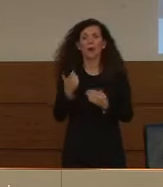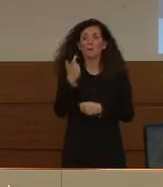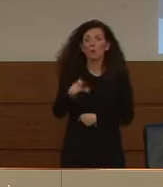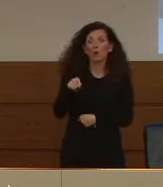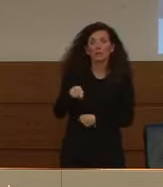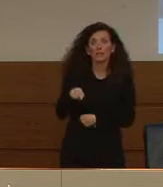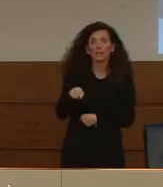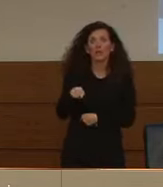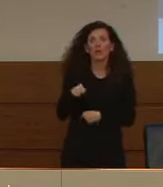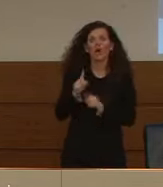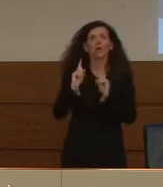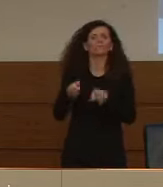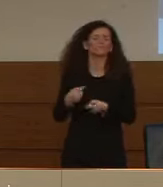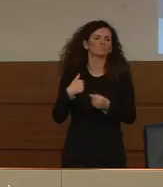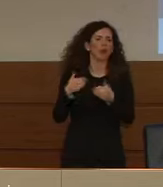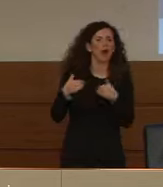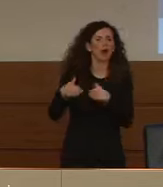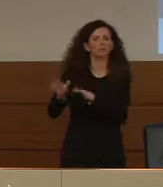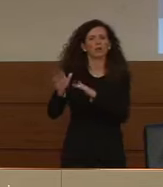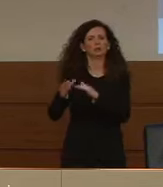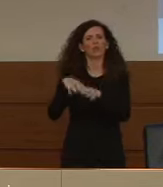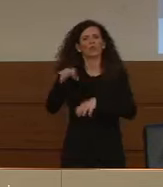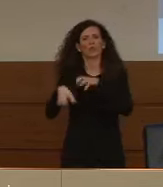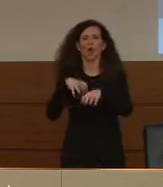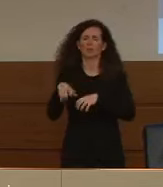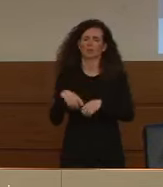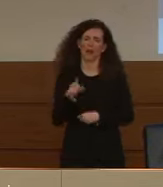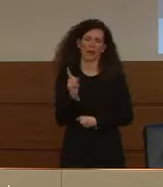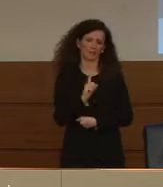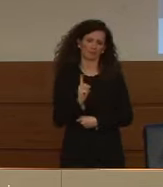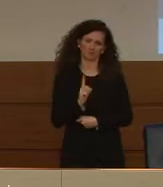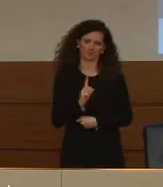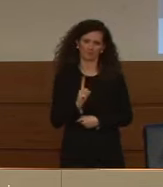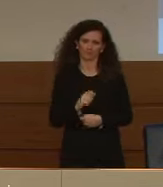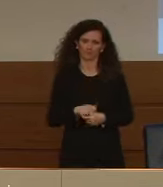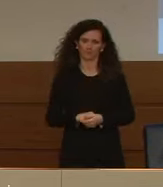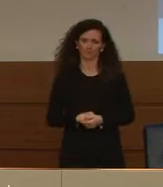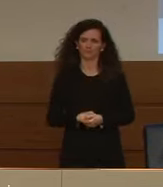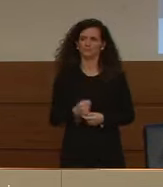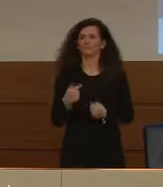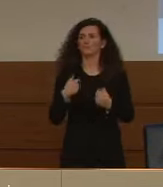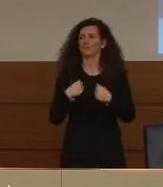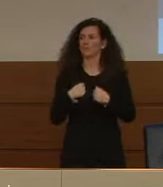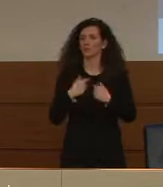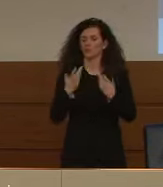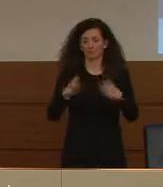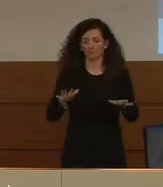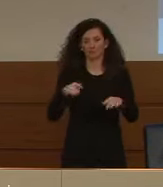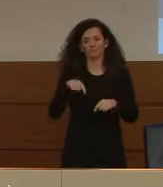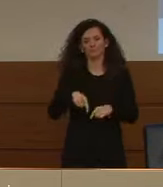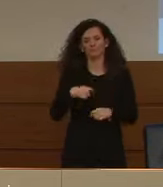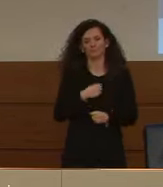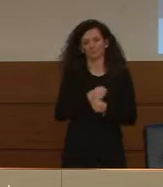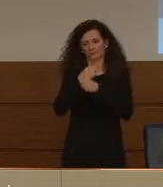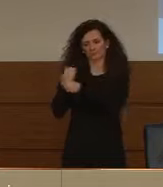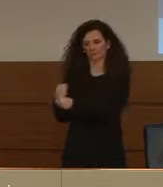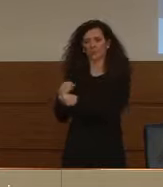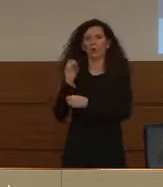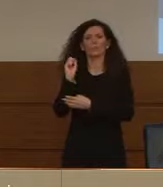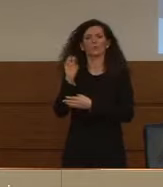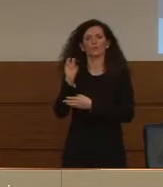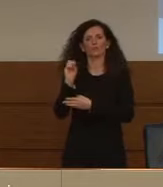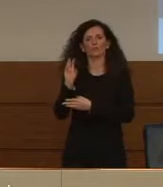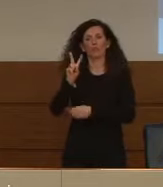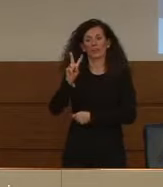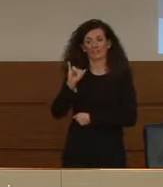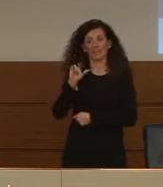per cui si debbano abbandonare questi animali. Io mi fermerei qui, darei la parola al professor